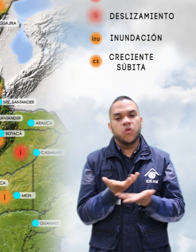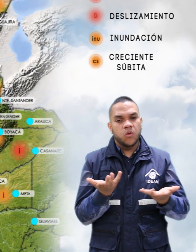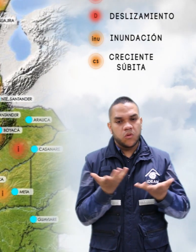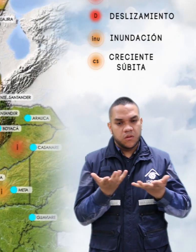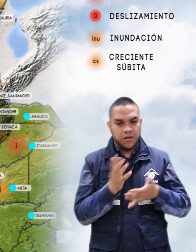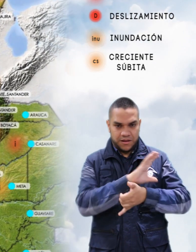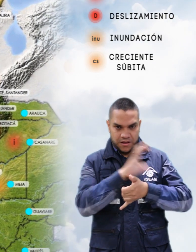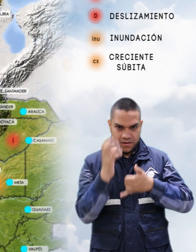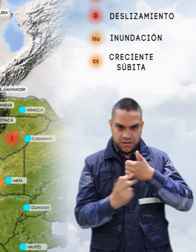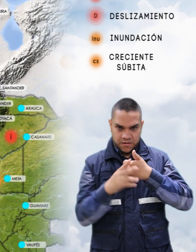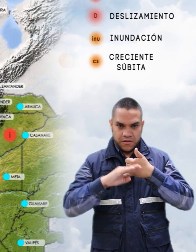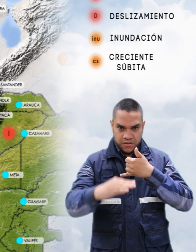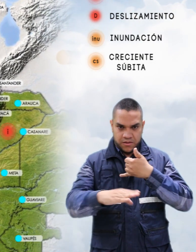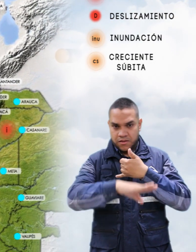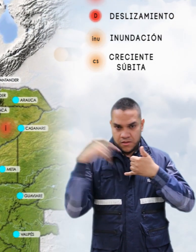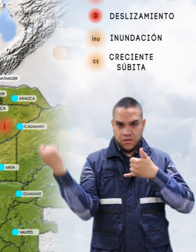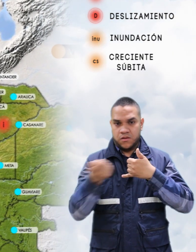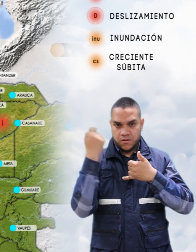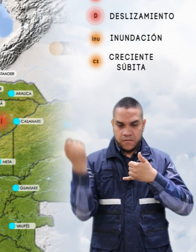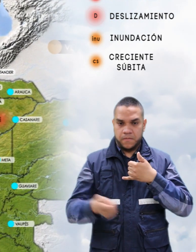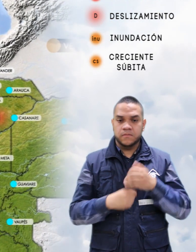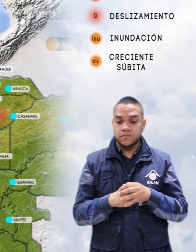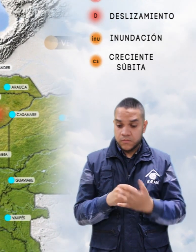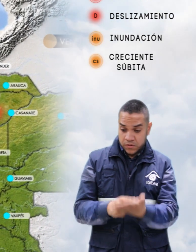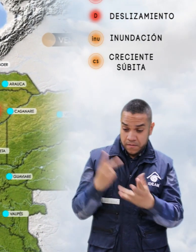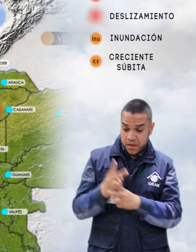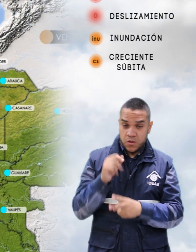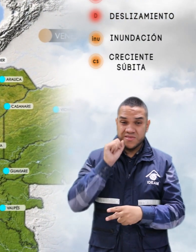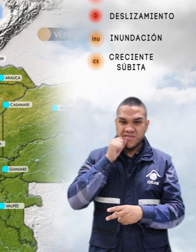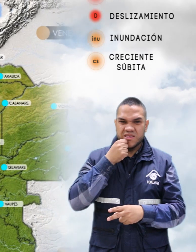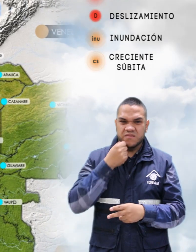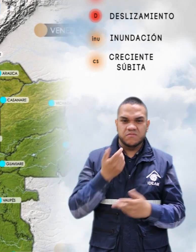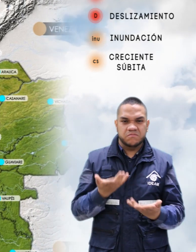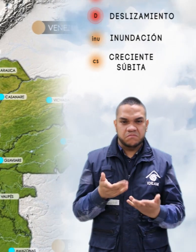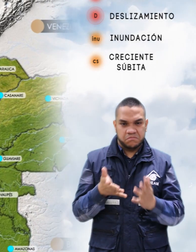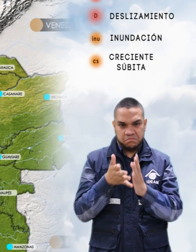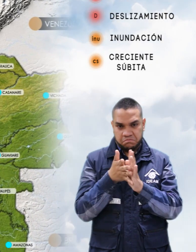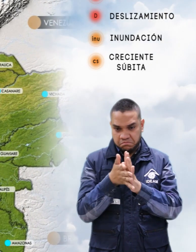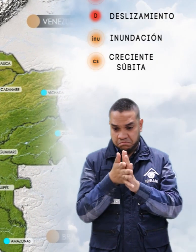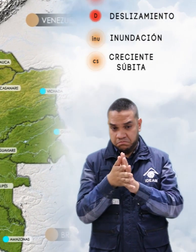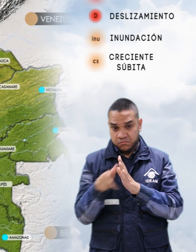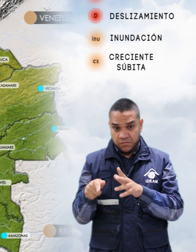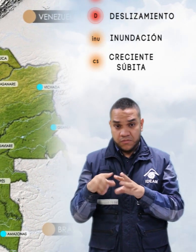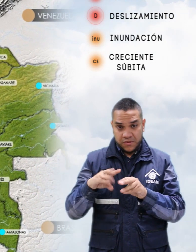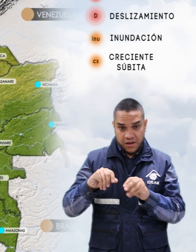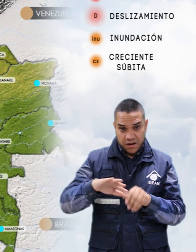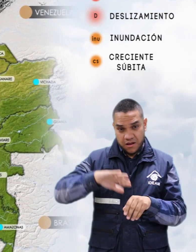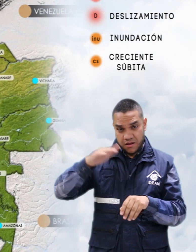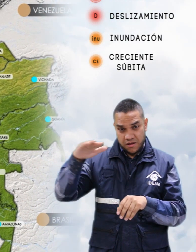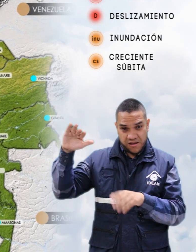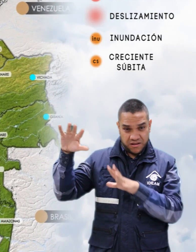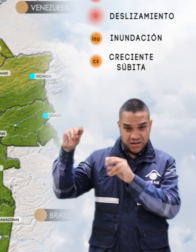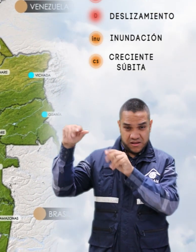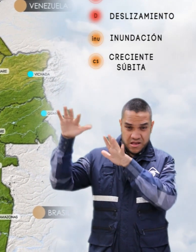de la región Caribe, Andina y Orinoquía. Alerta naranja Por probabilidad moderada de alisamientos de tierra en sectores